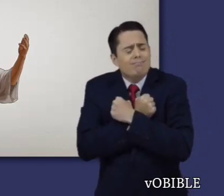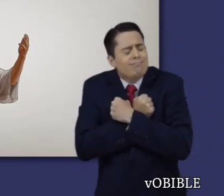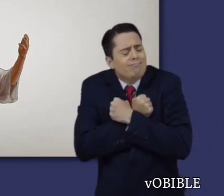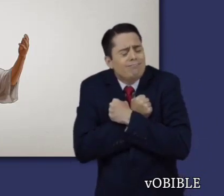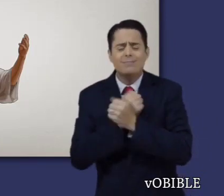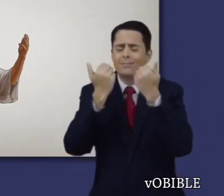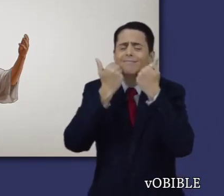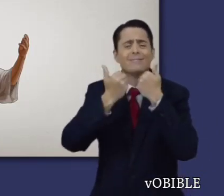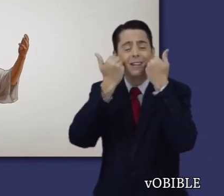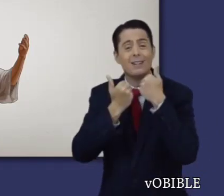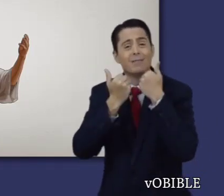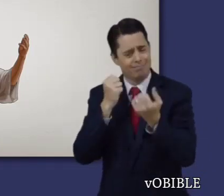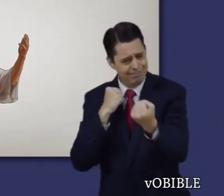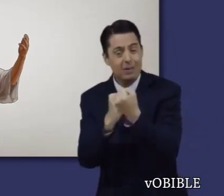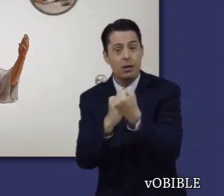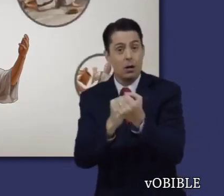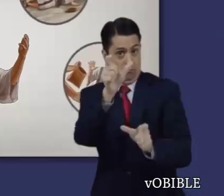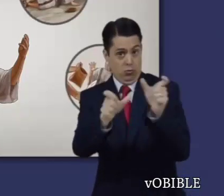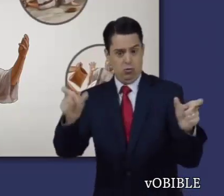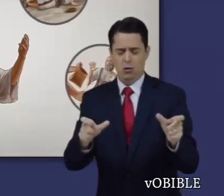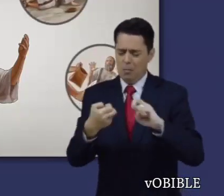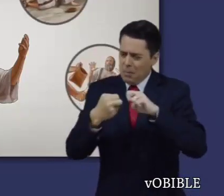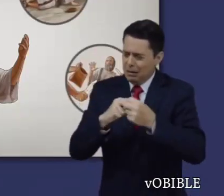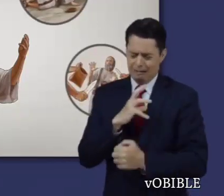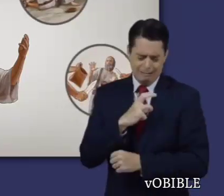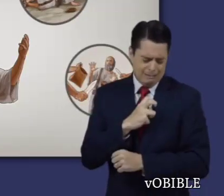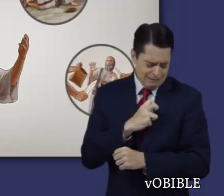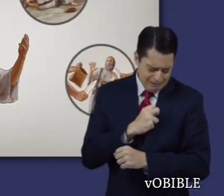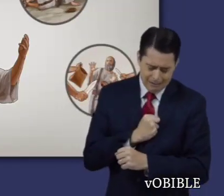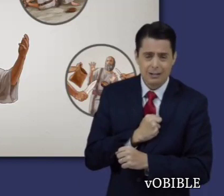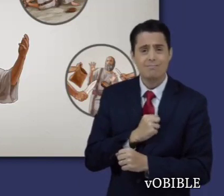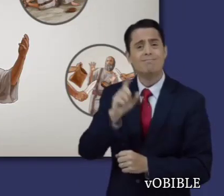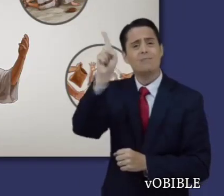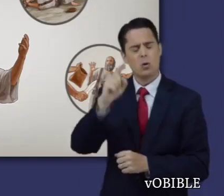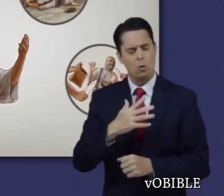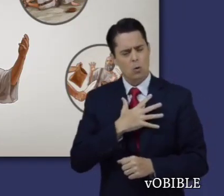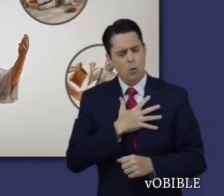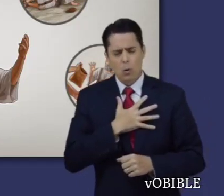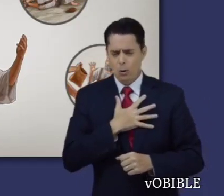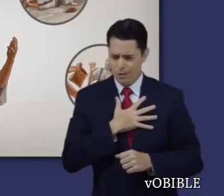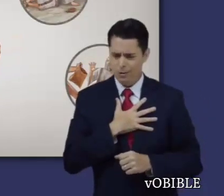de tiernas misericordias y el Dios de todo consuelo que nos consuela en toda nuestra tribulación.